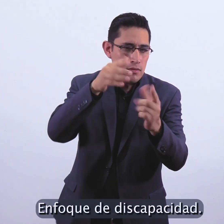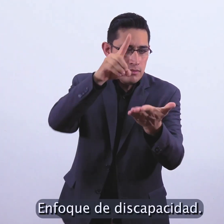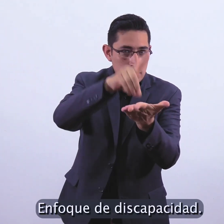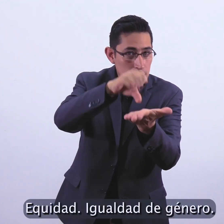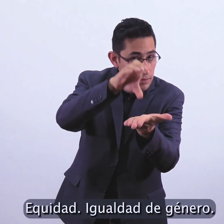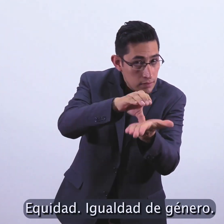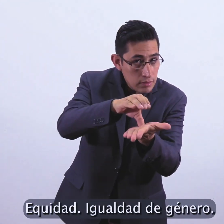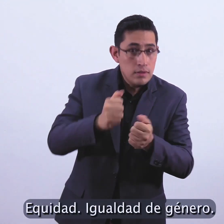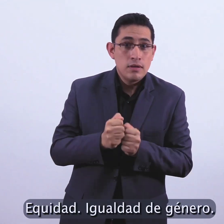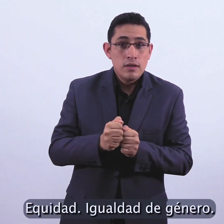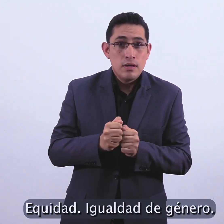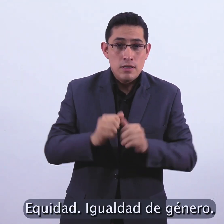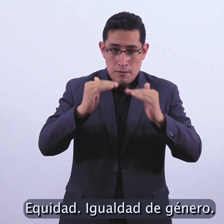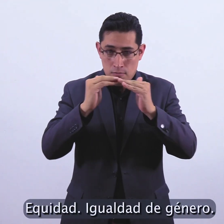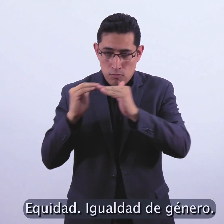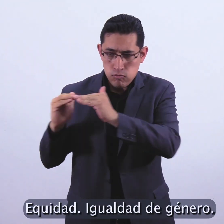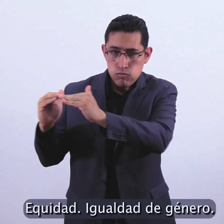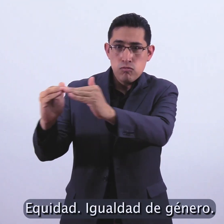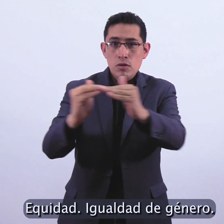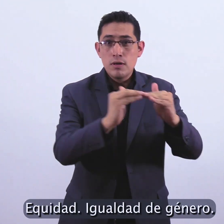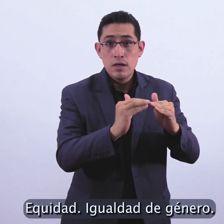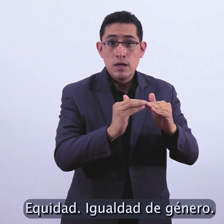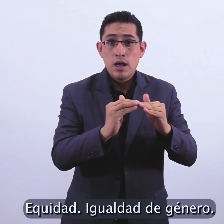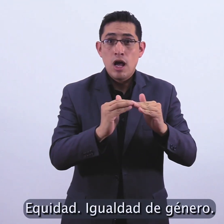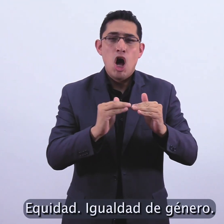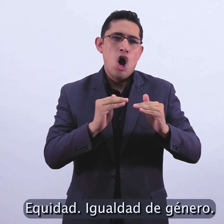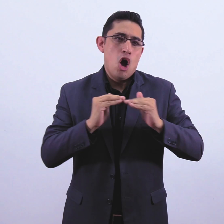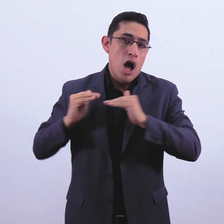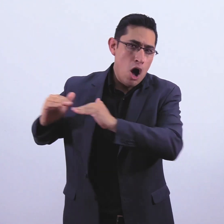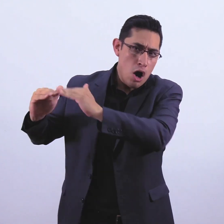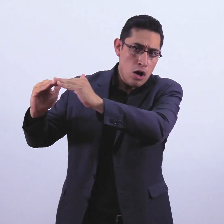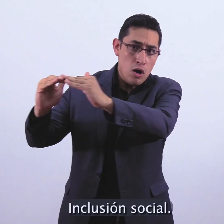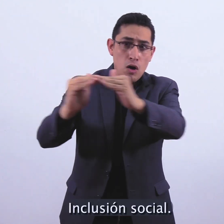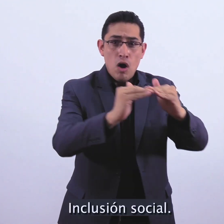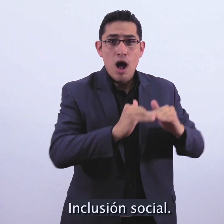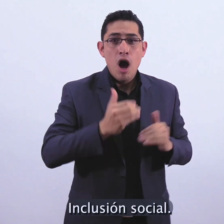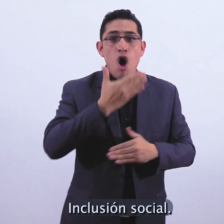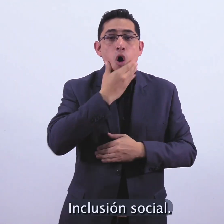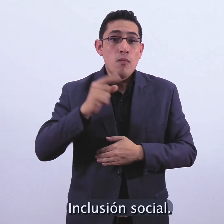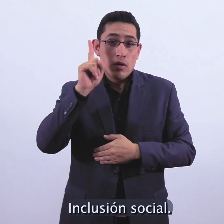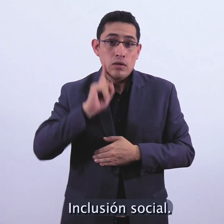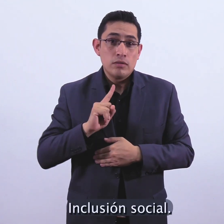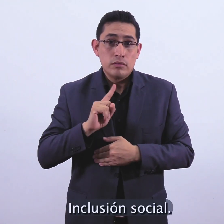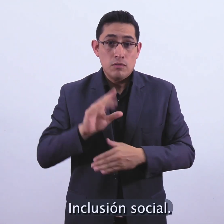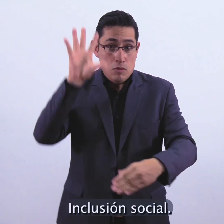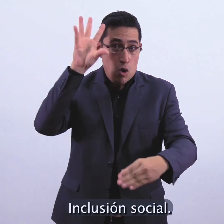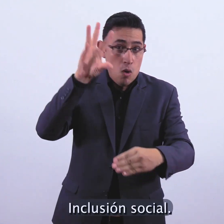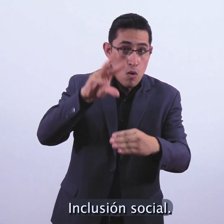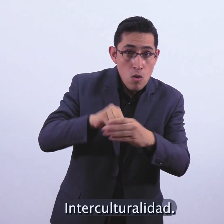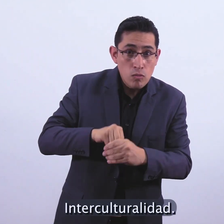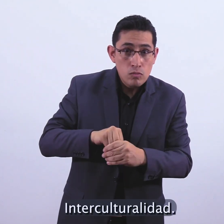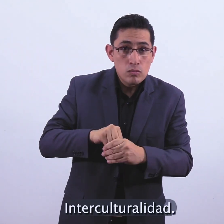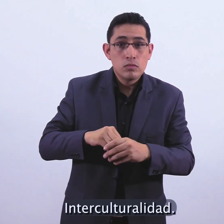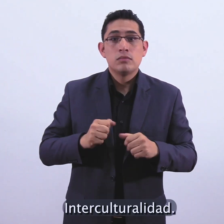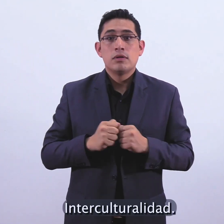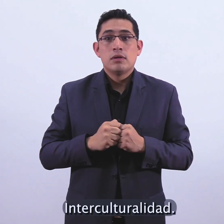Equidad. Igualdad de género. Inclusión social. Interculturalidad.